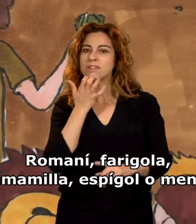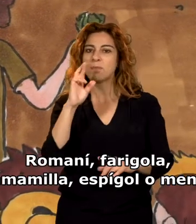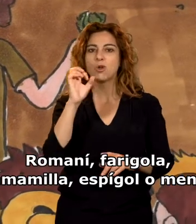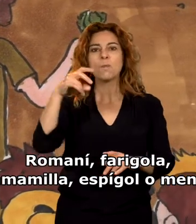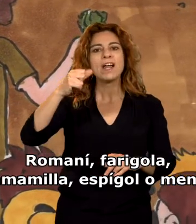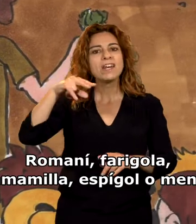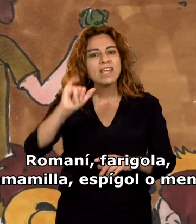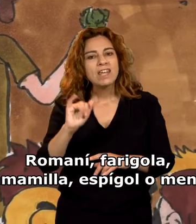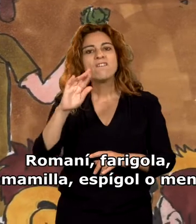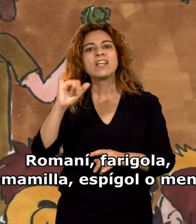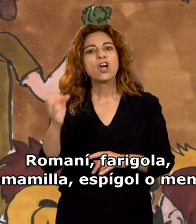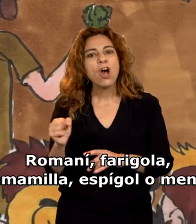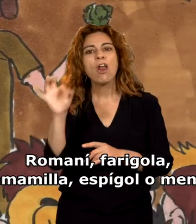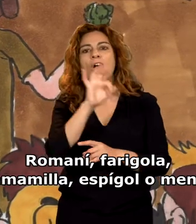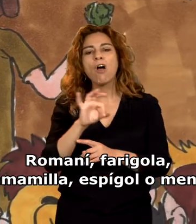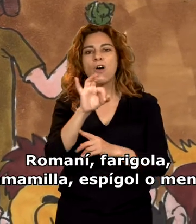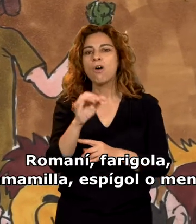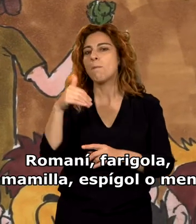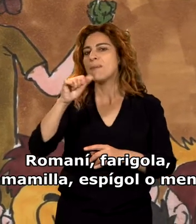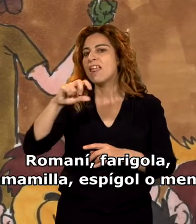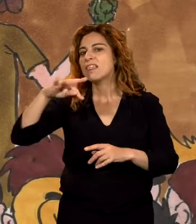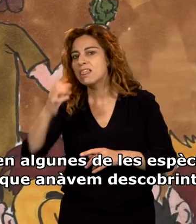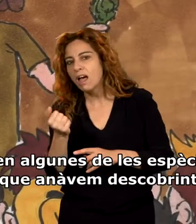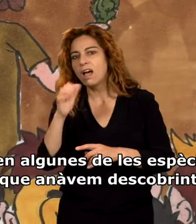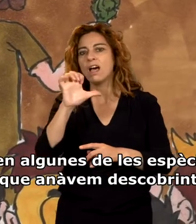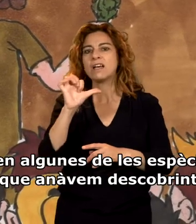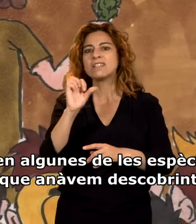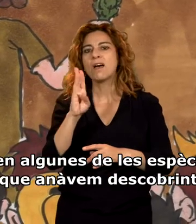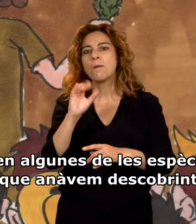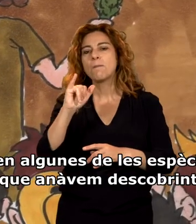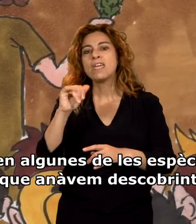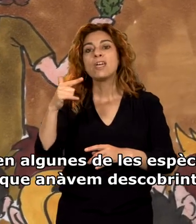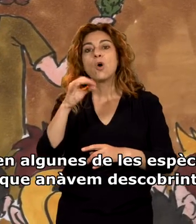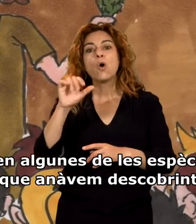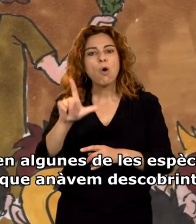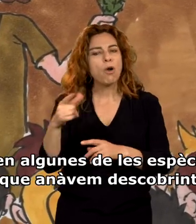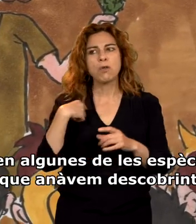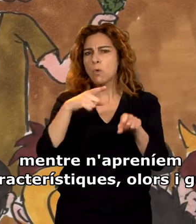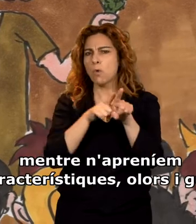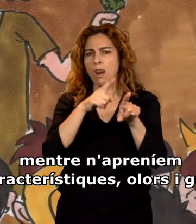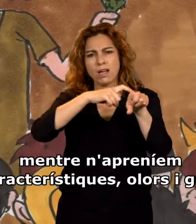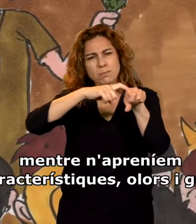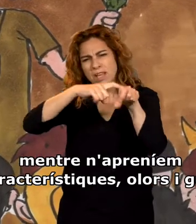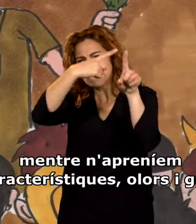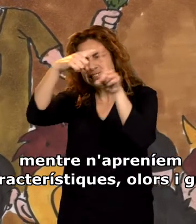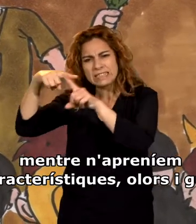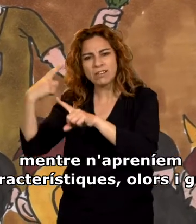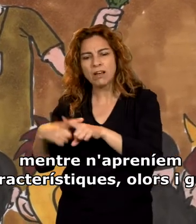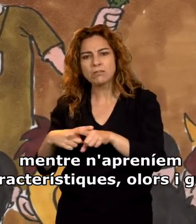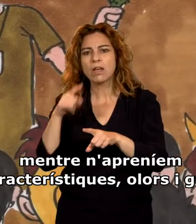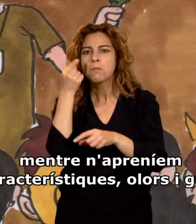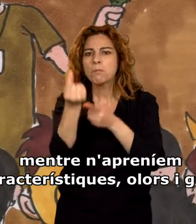Romaní, farigola, camamilla, espígol o menta eren algunes de les espècies que anàvem descobrint mentre n'apreníem les